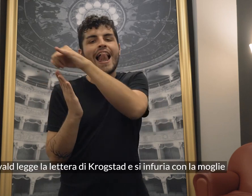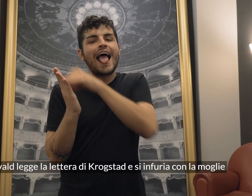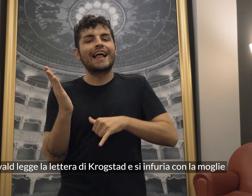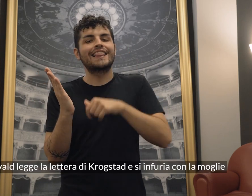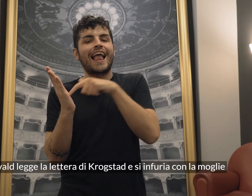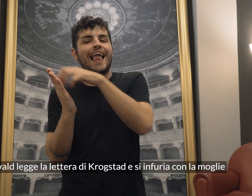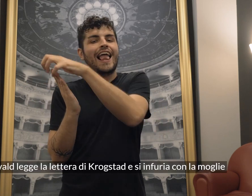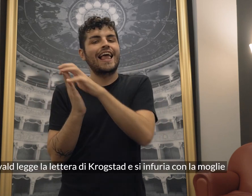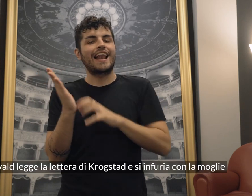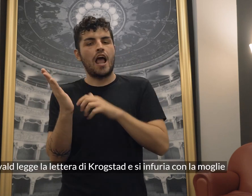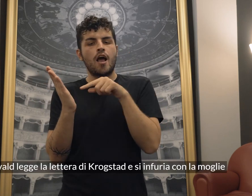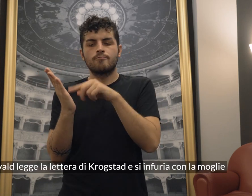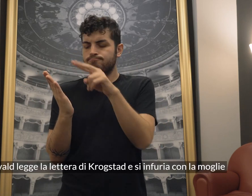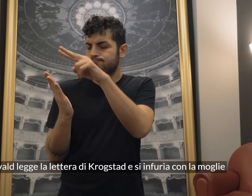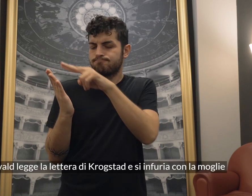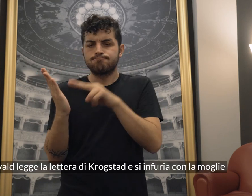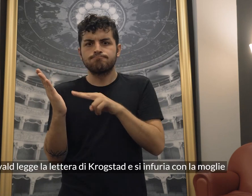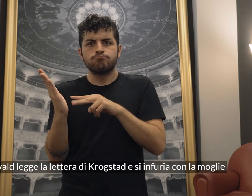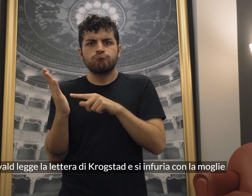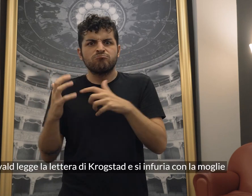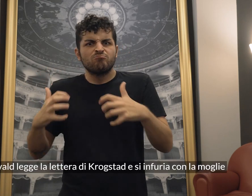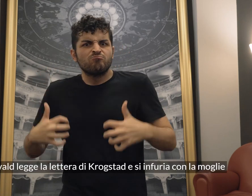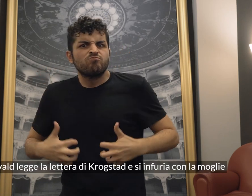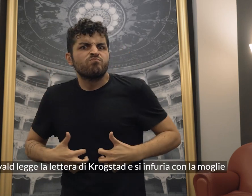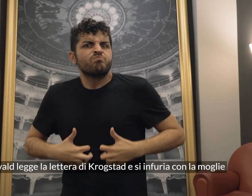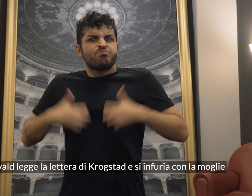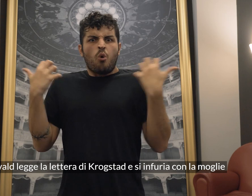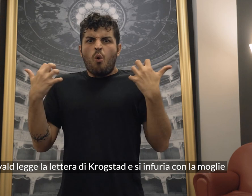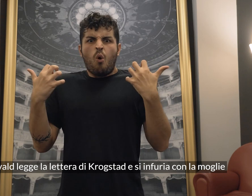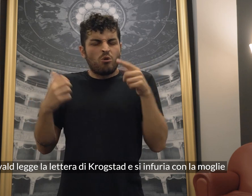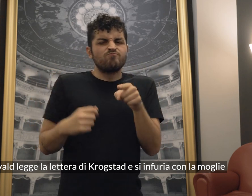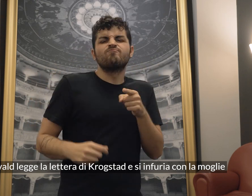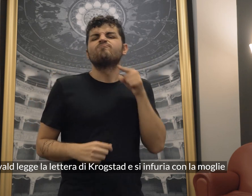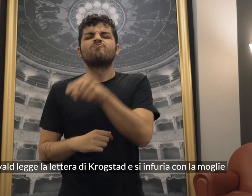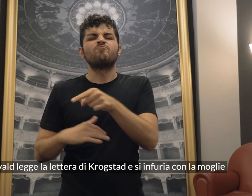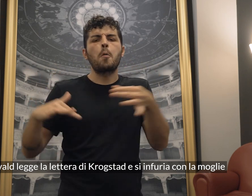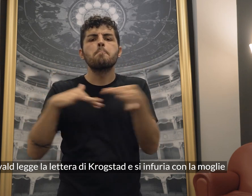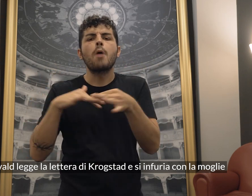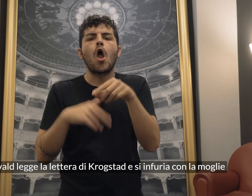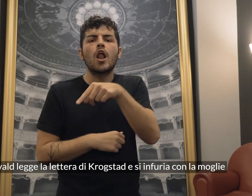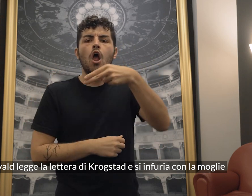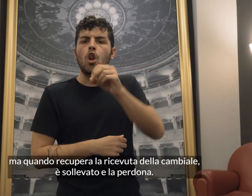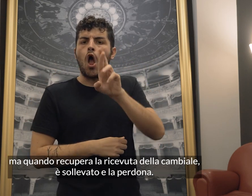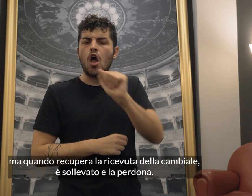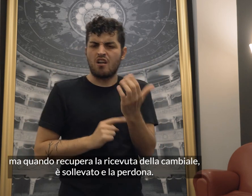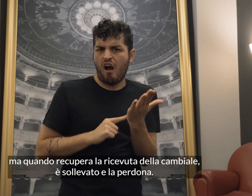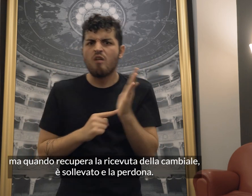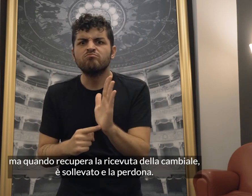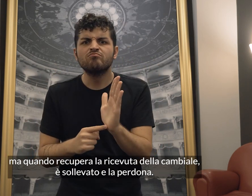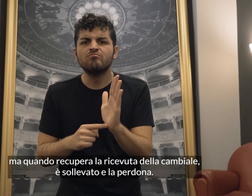Torvald legge la lettera di Krogstad e si infuria con la moglie, ma quando recupera